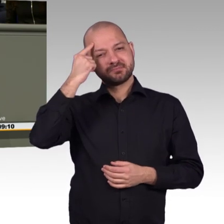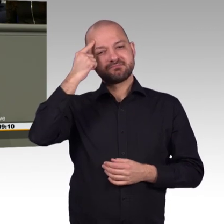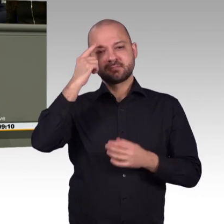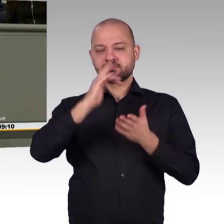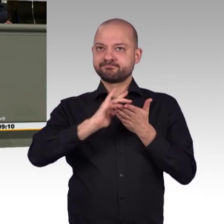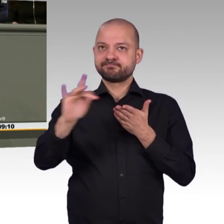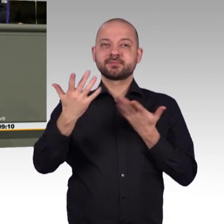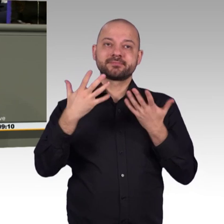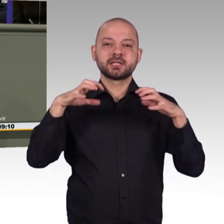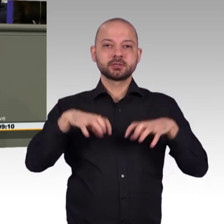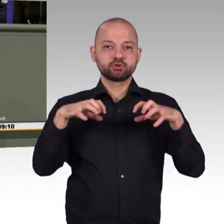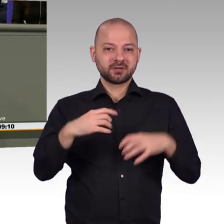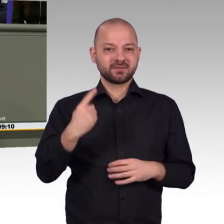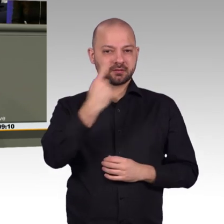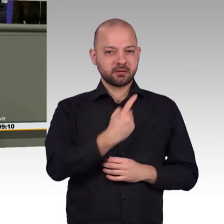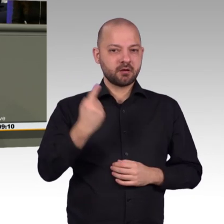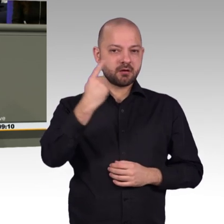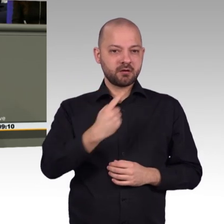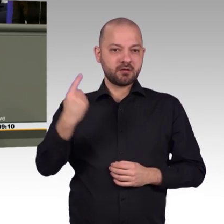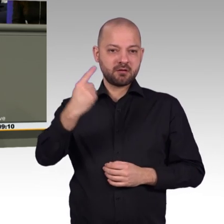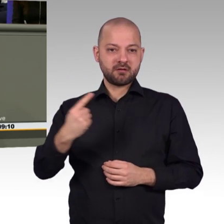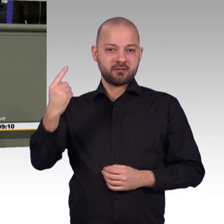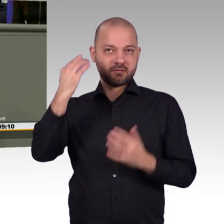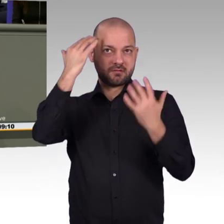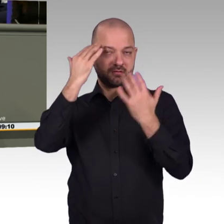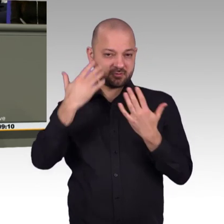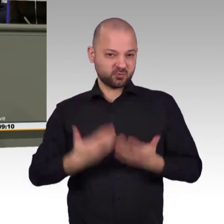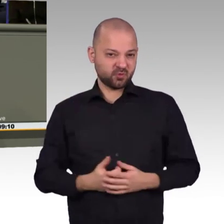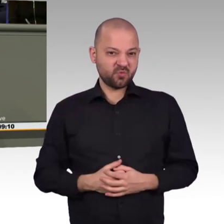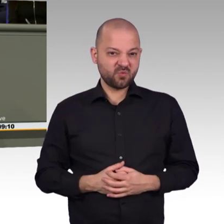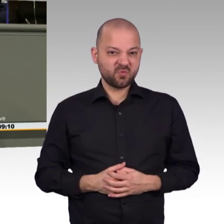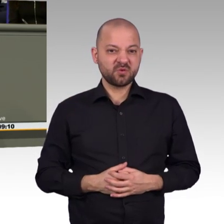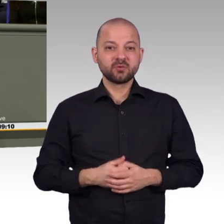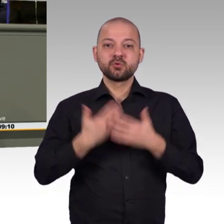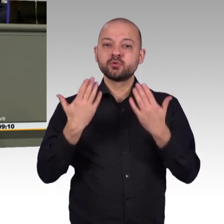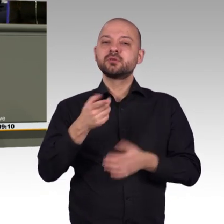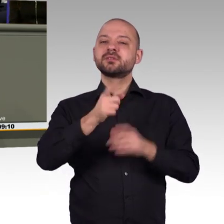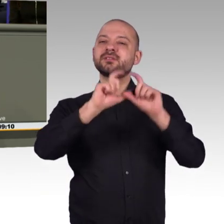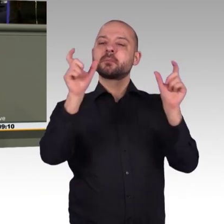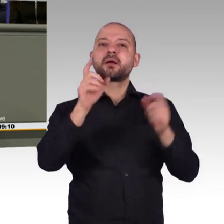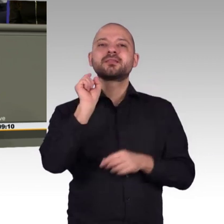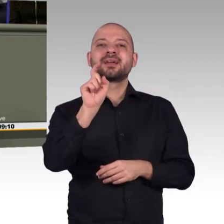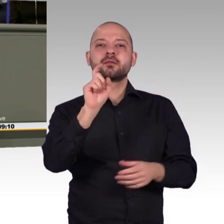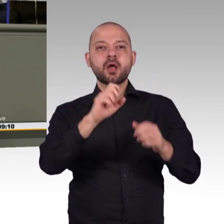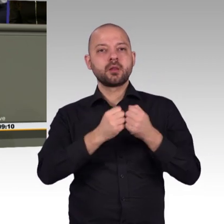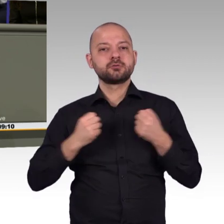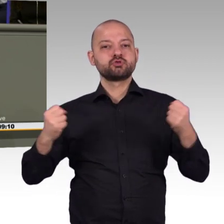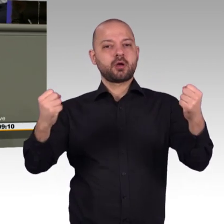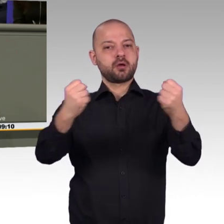Roman Herzog auch ganz dringend ein digitaler Ruck durch Deutschland gehen muss, dass wir auch mal neue Wege gehen müssen, neu